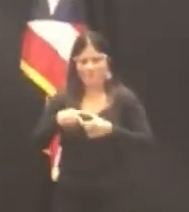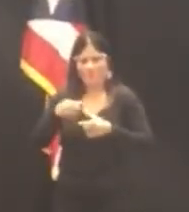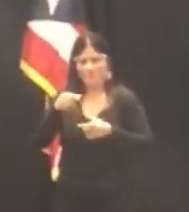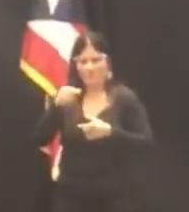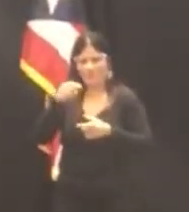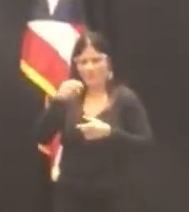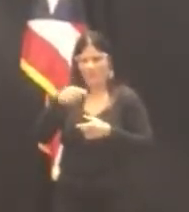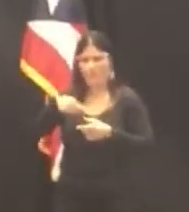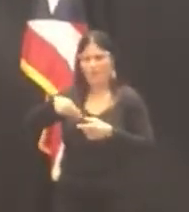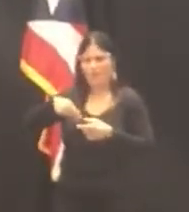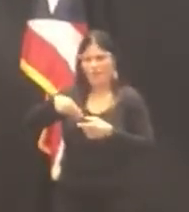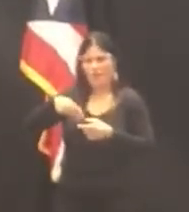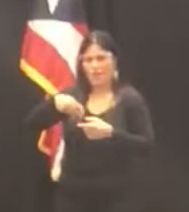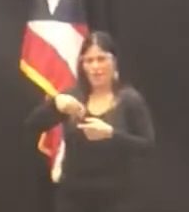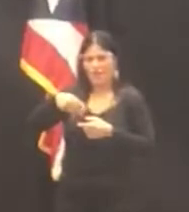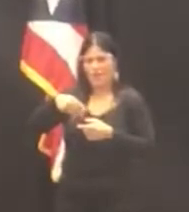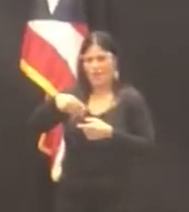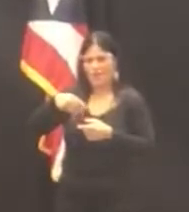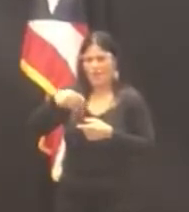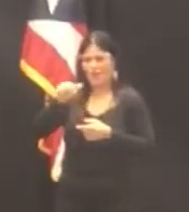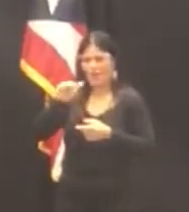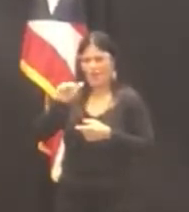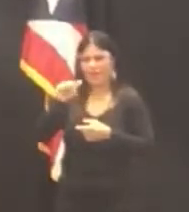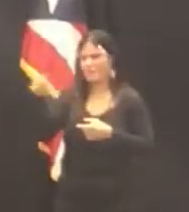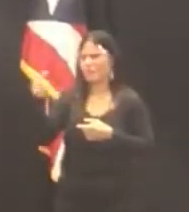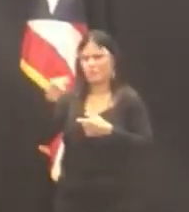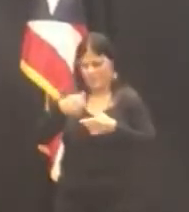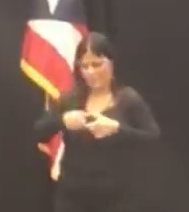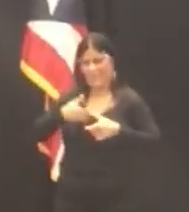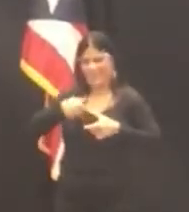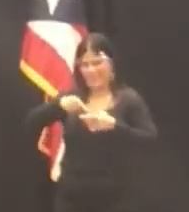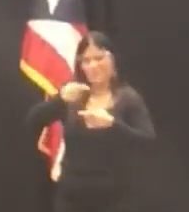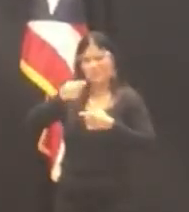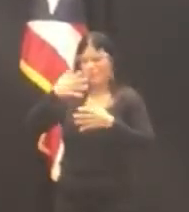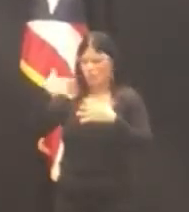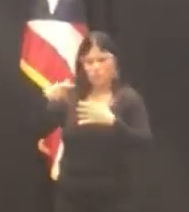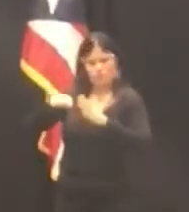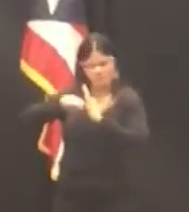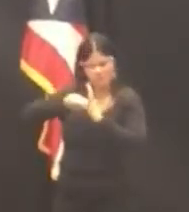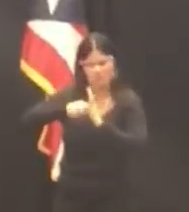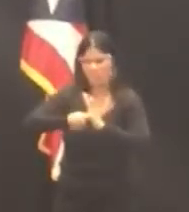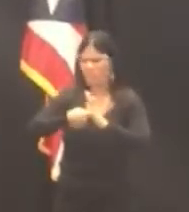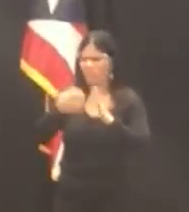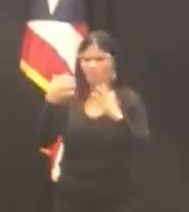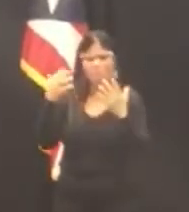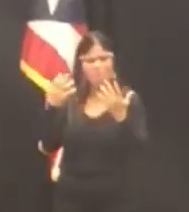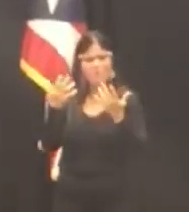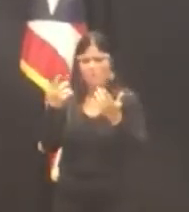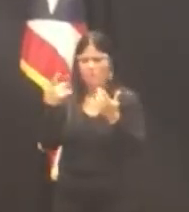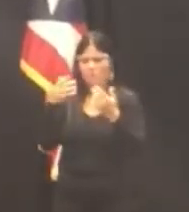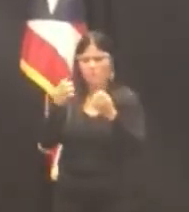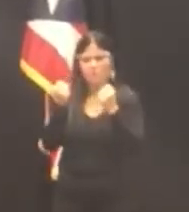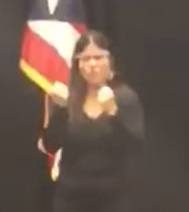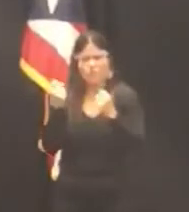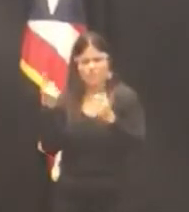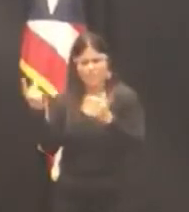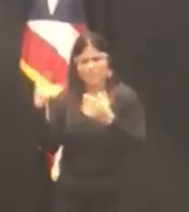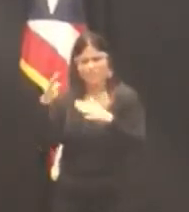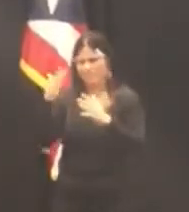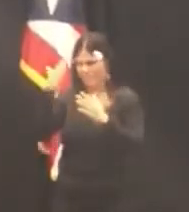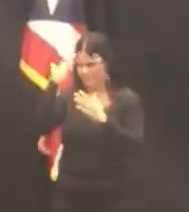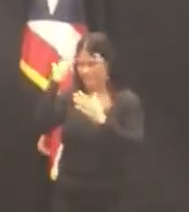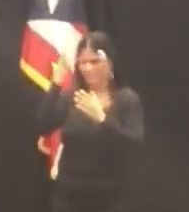más destacada en la enseñanza de la lengua materna. Durante sus estudios de bachillerato, fue fundadora